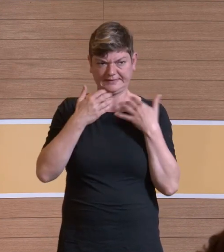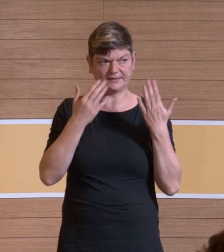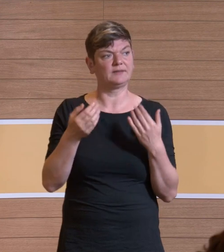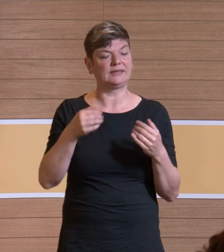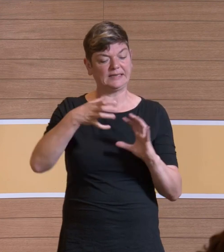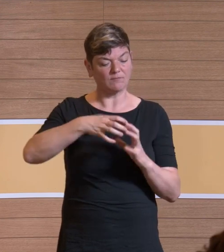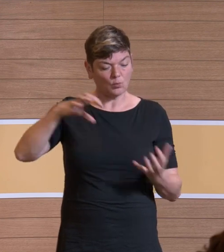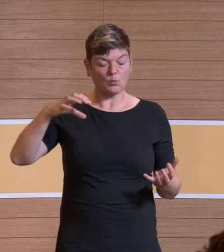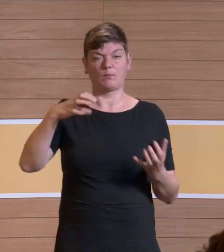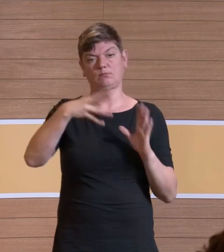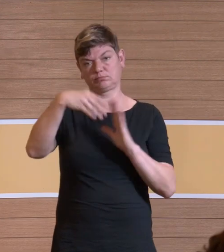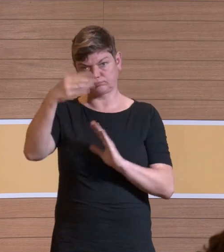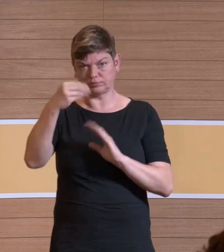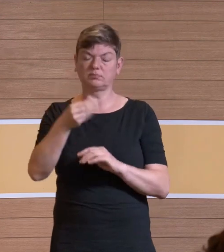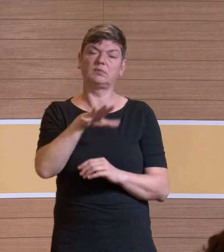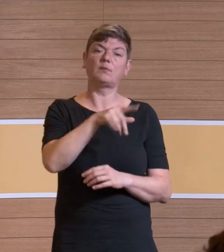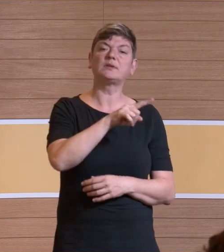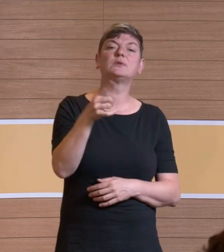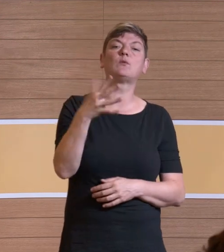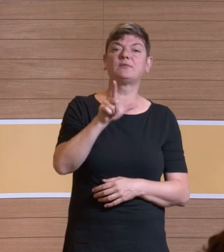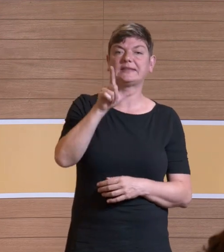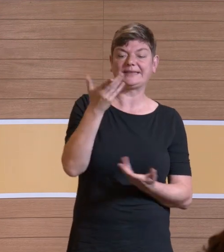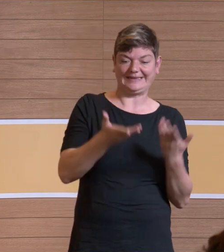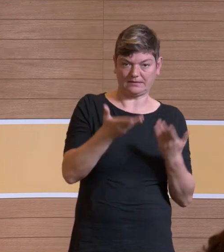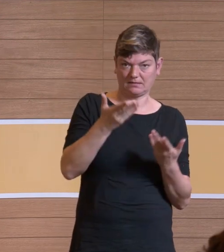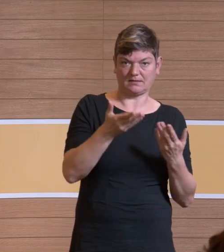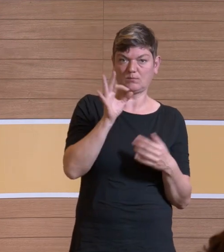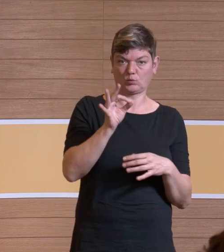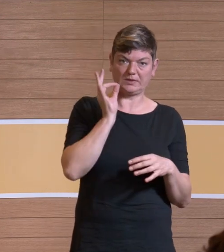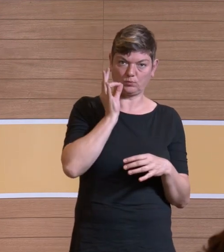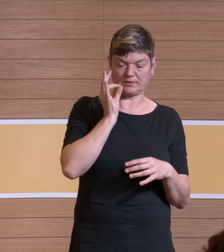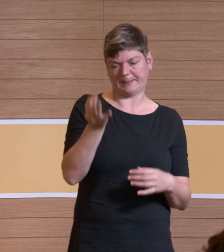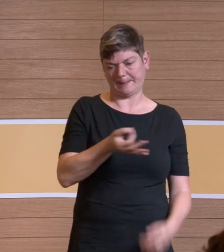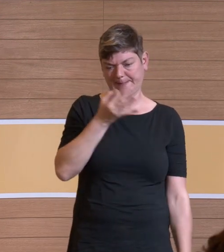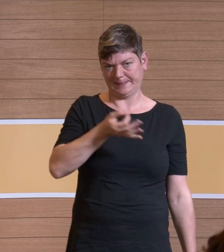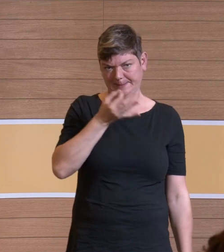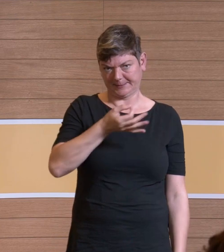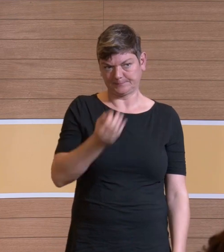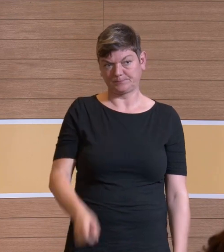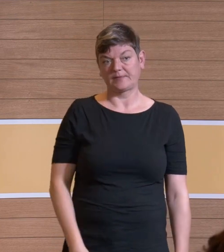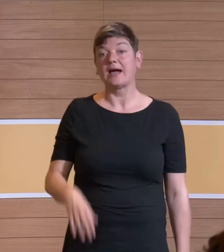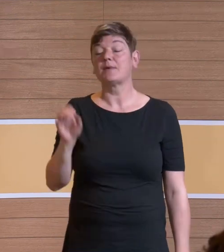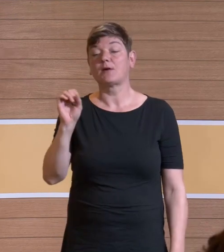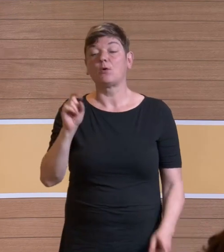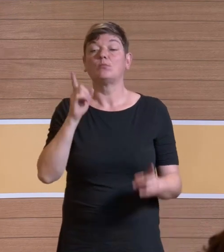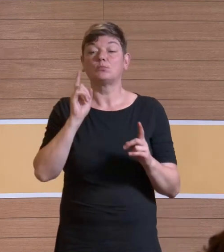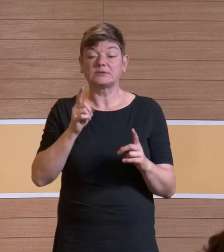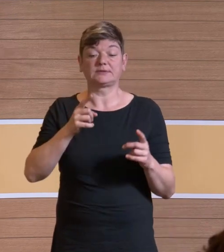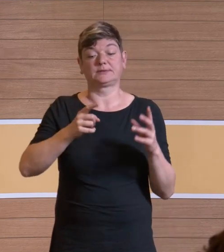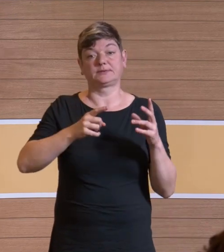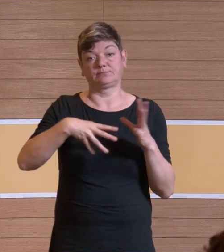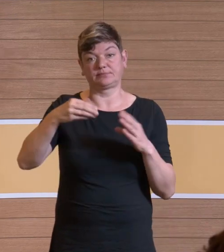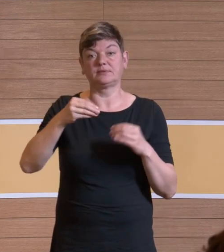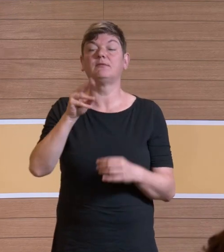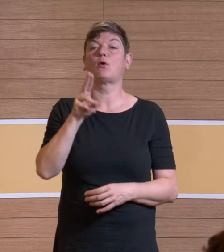Absaugvolumen mit 15 bis 50 Liter ist ausgesprochen gering. Muss man deshalb tun, weil die alle durch einen ULPA, nicht